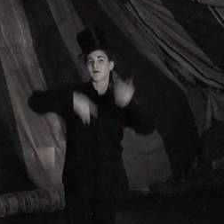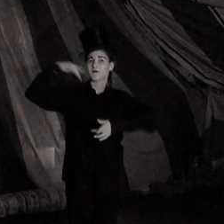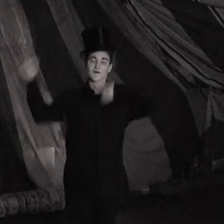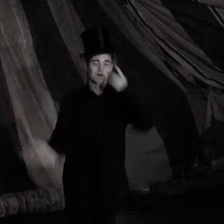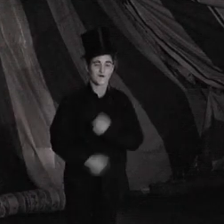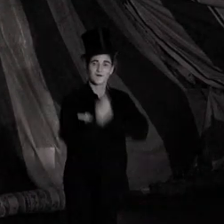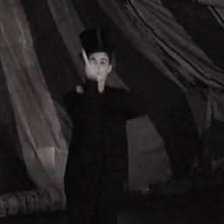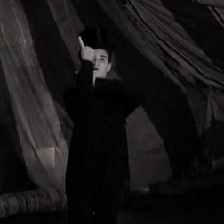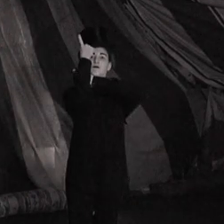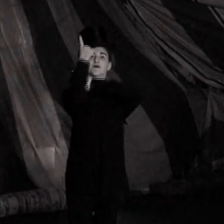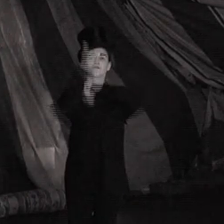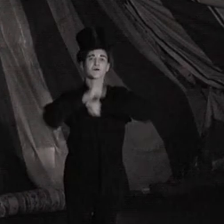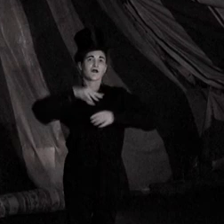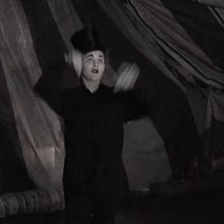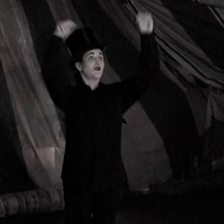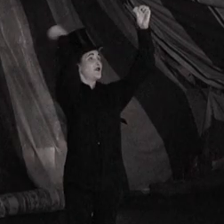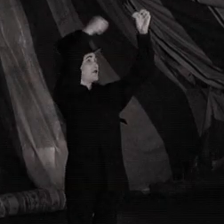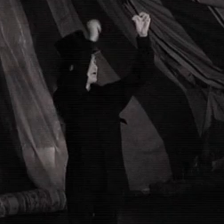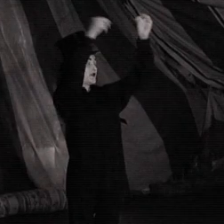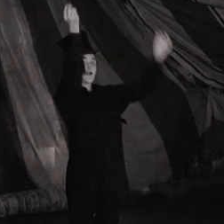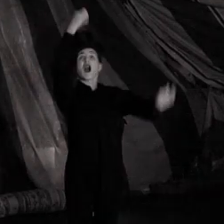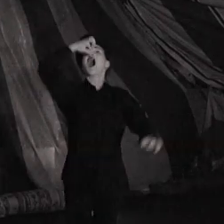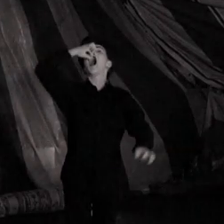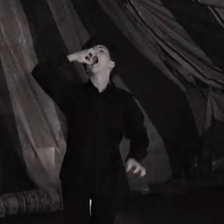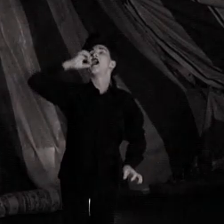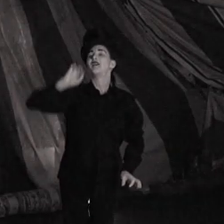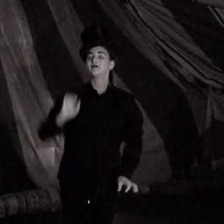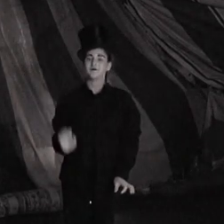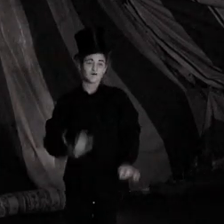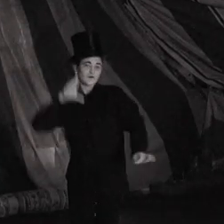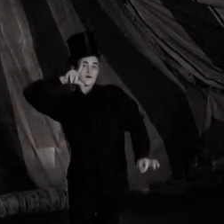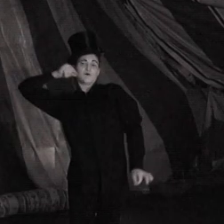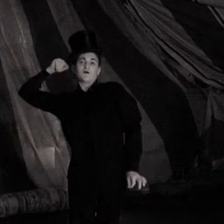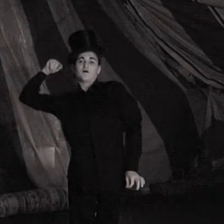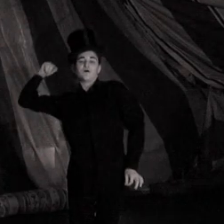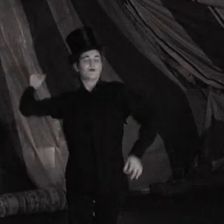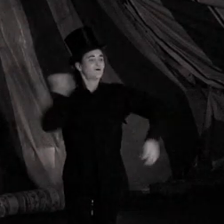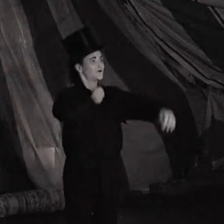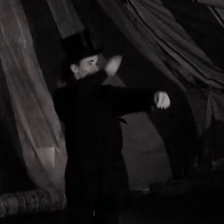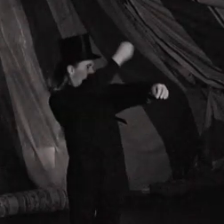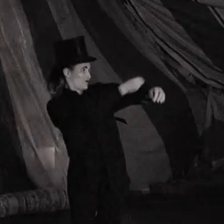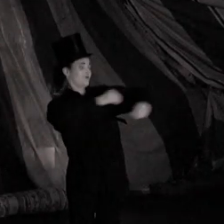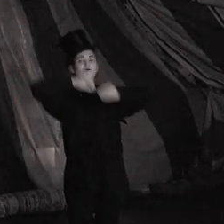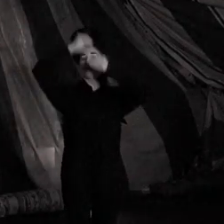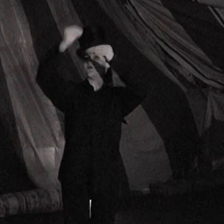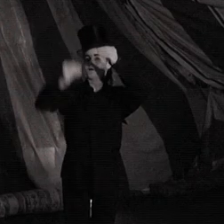exceptionnel ! Le bon jeu de vous ! L'homme le plus fort du monde !